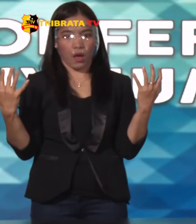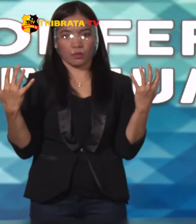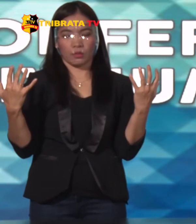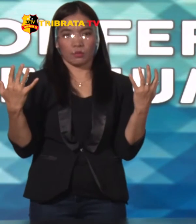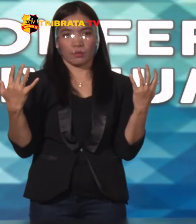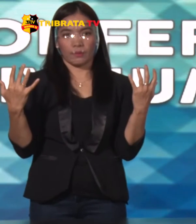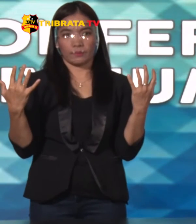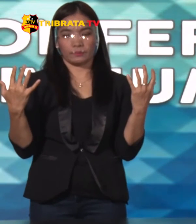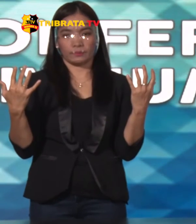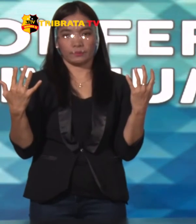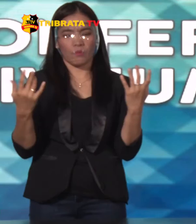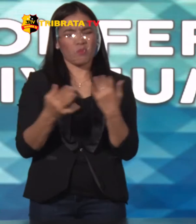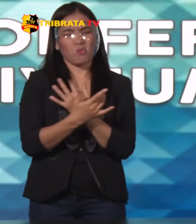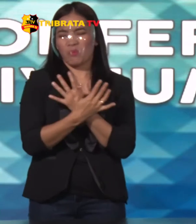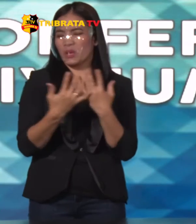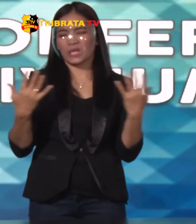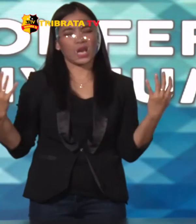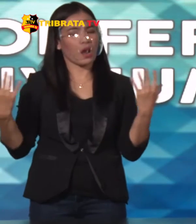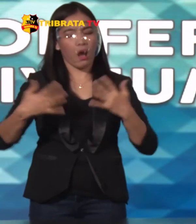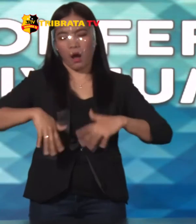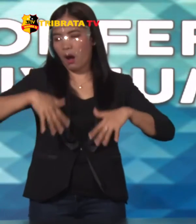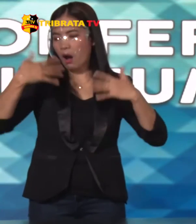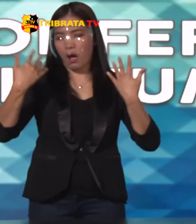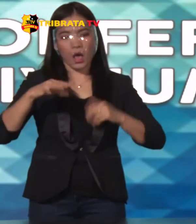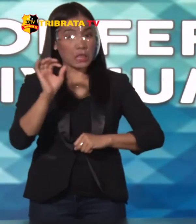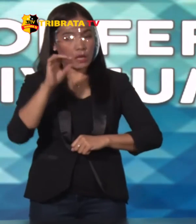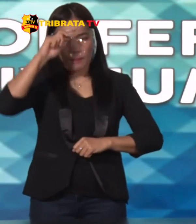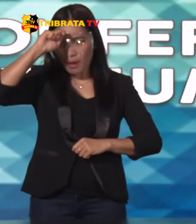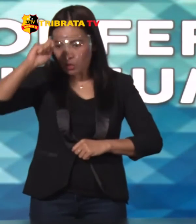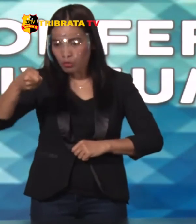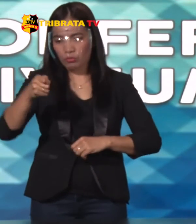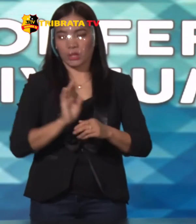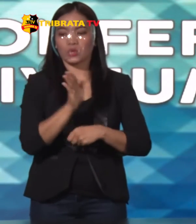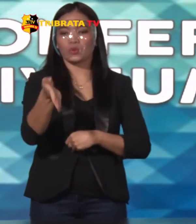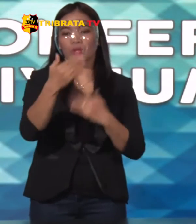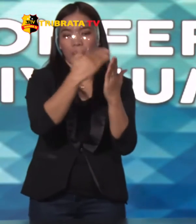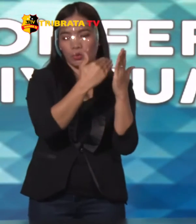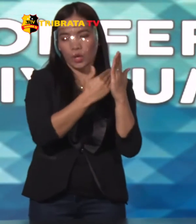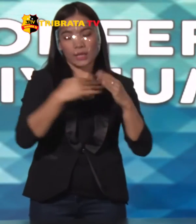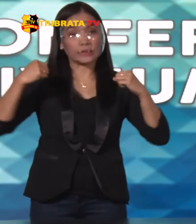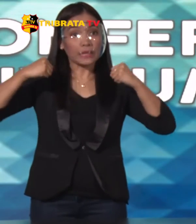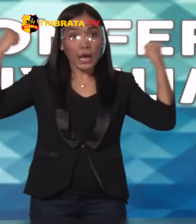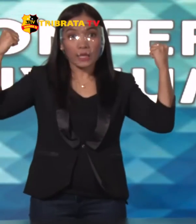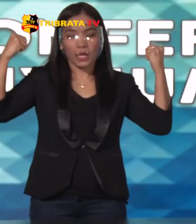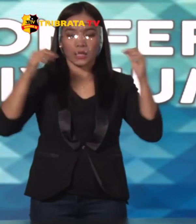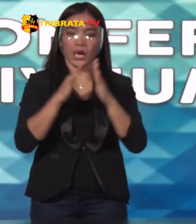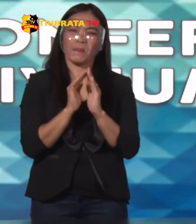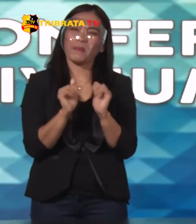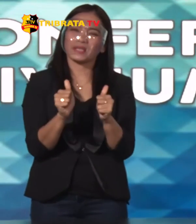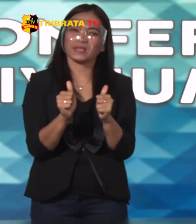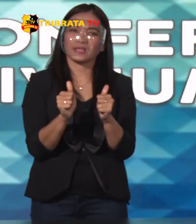Tidak Dapat Mematuhi Protokol Kesehatan Secara baik